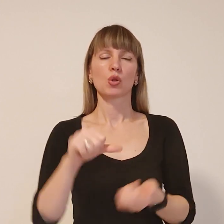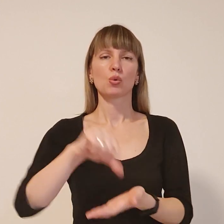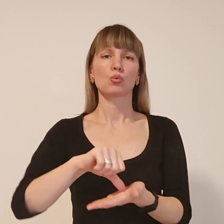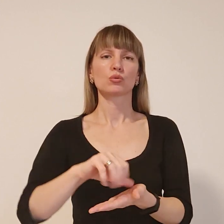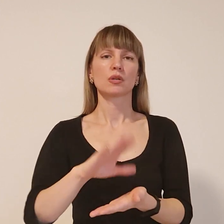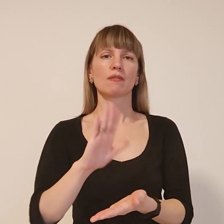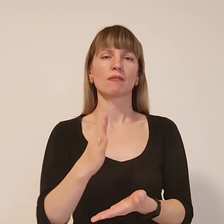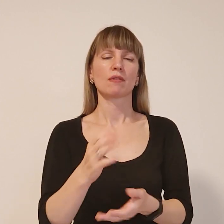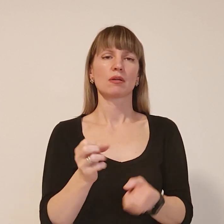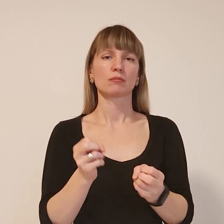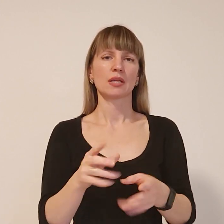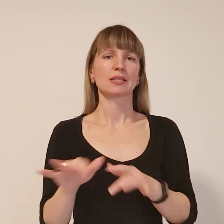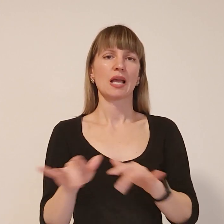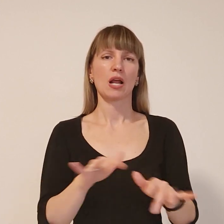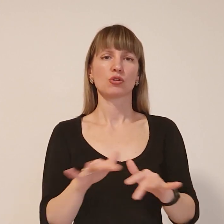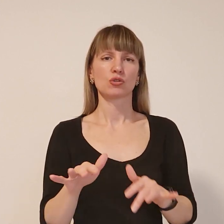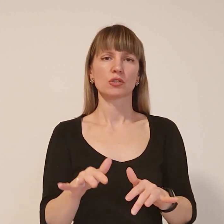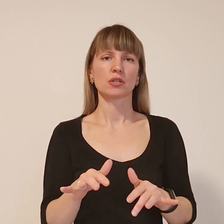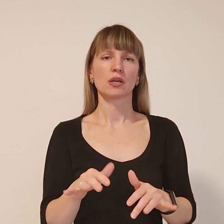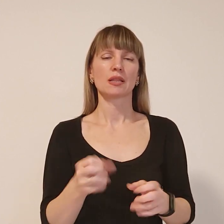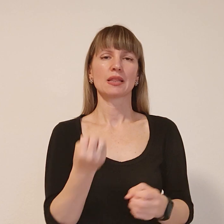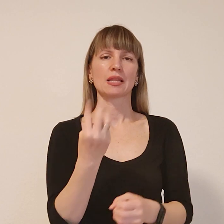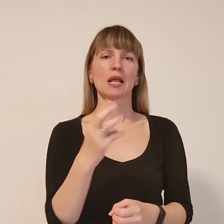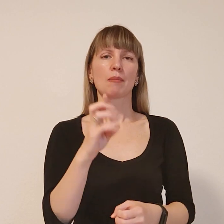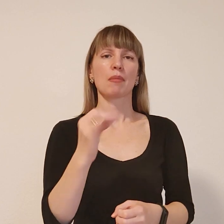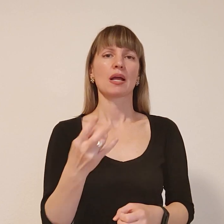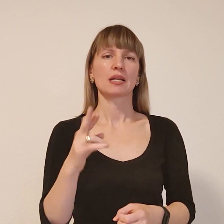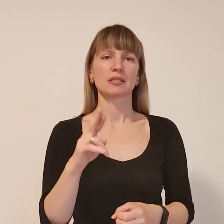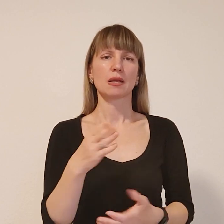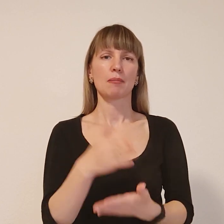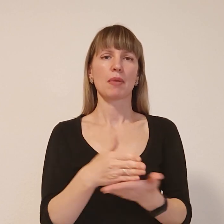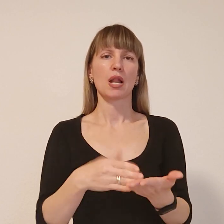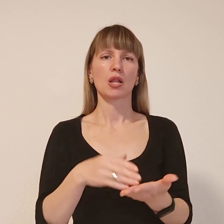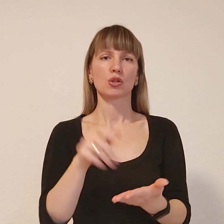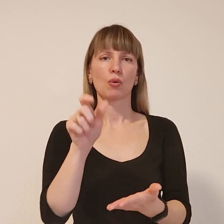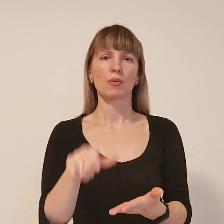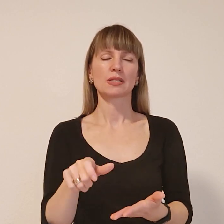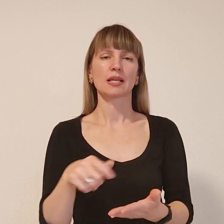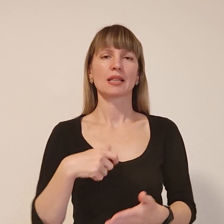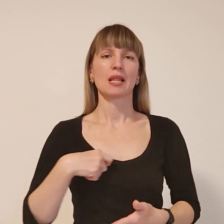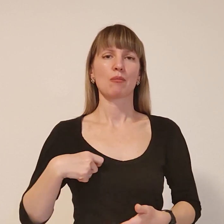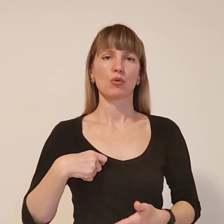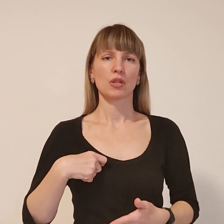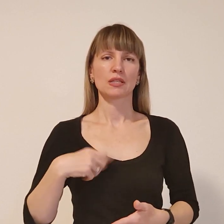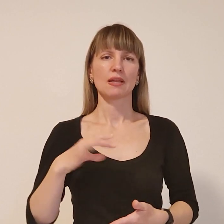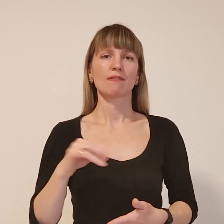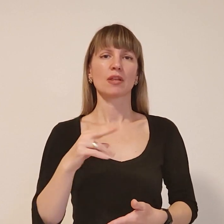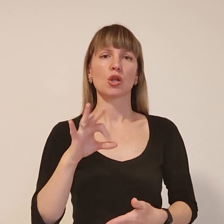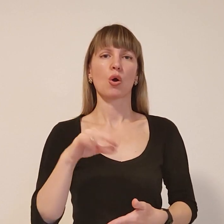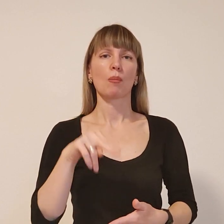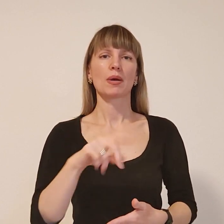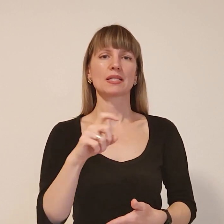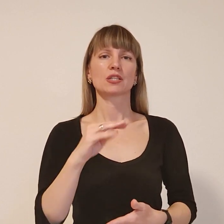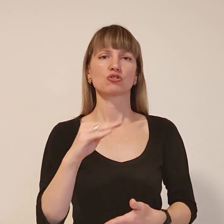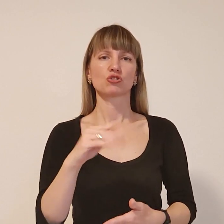екстремістській діяльності. 13 березня Гмелітопільській депутації від опозиційного блоку за процесуального